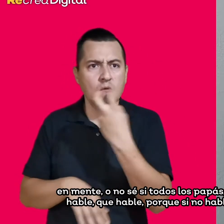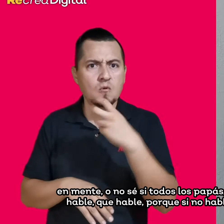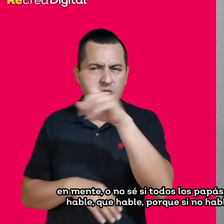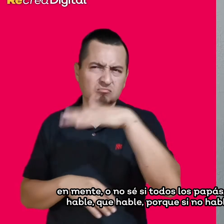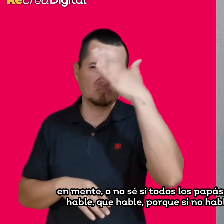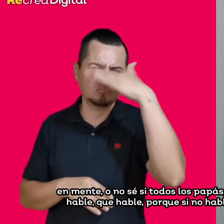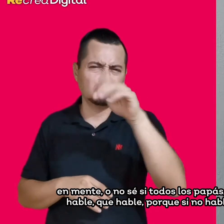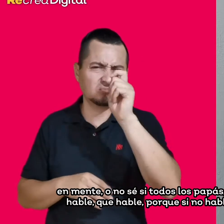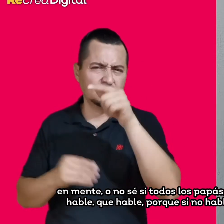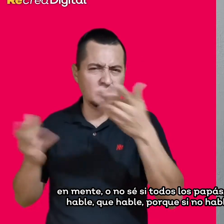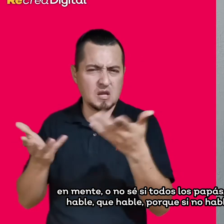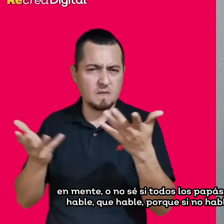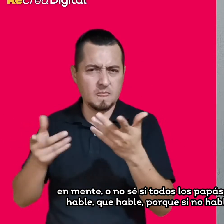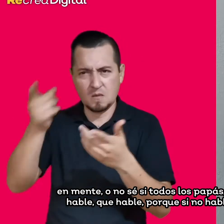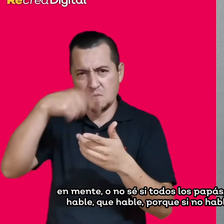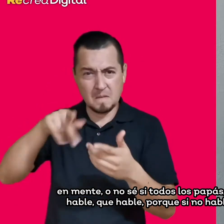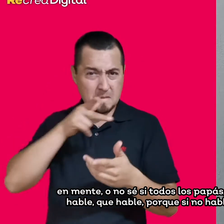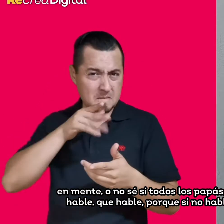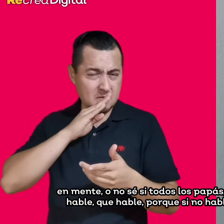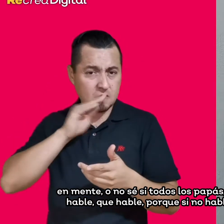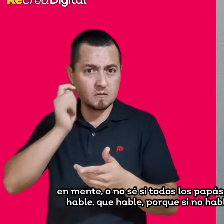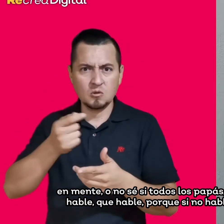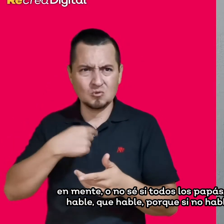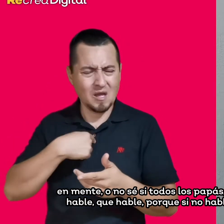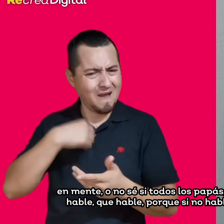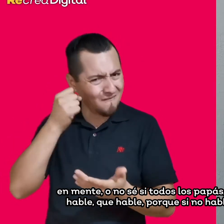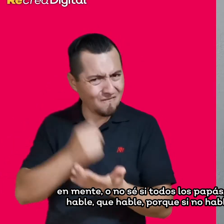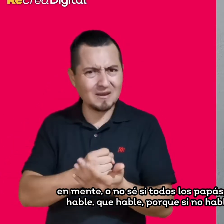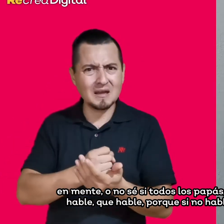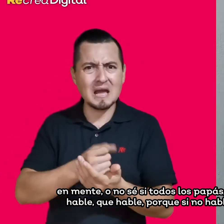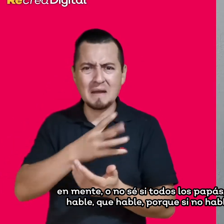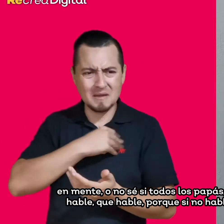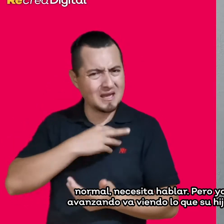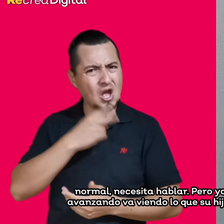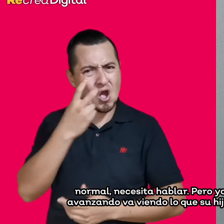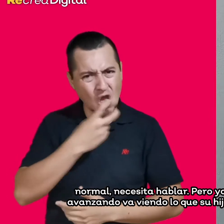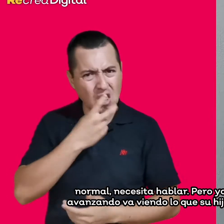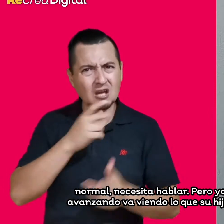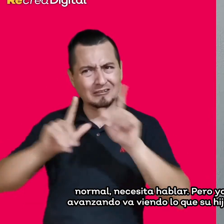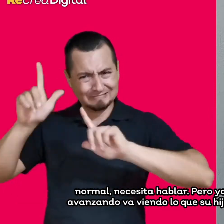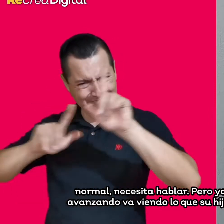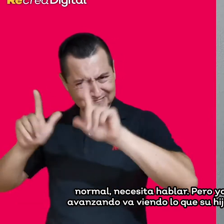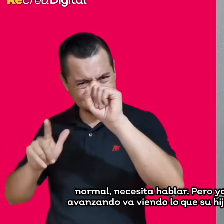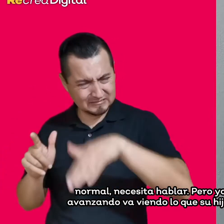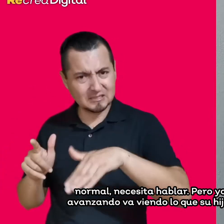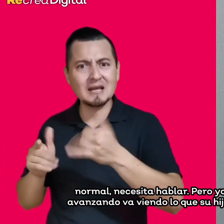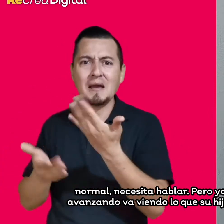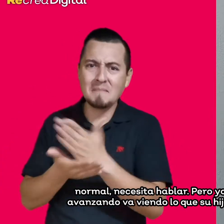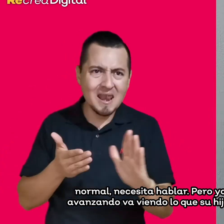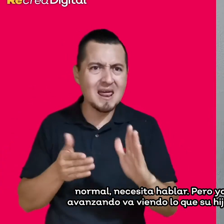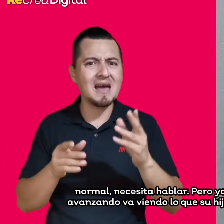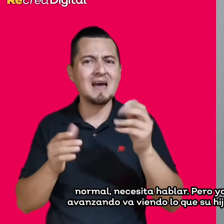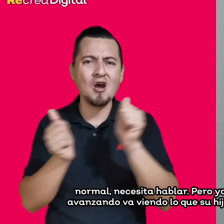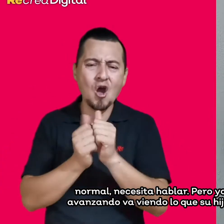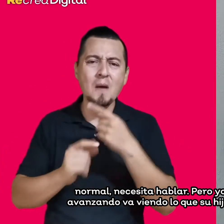hable, que hable, que hable, porque si no habla no va a poder hacer su vida normal, necesita hablar. Pero yo siento